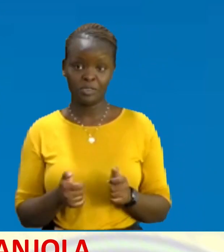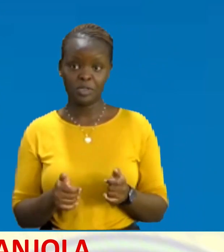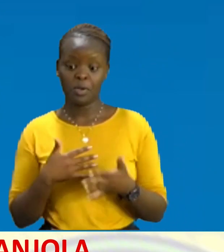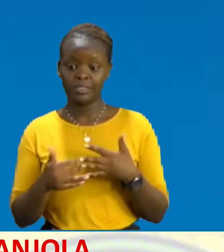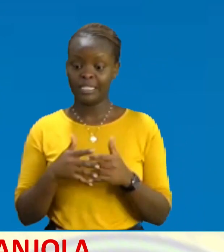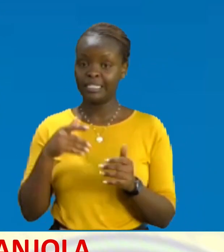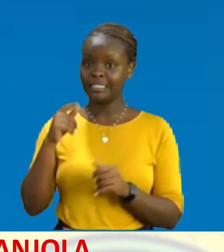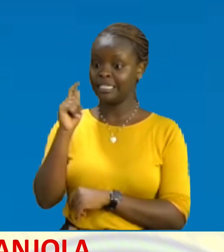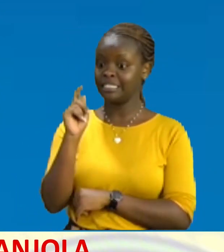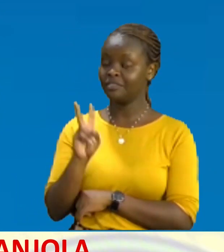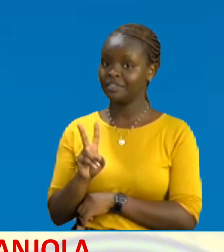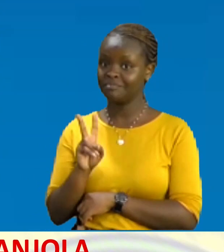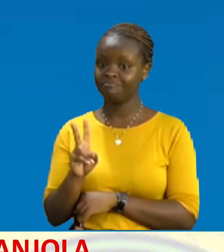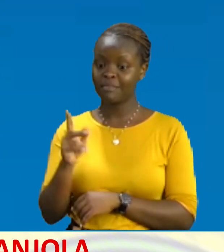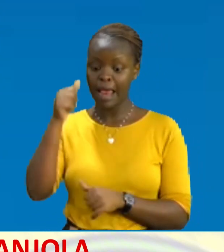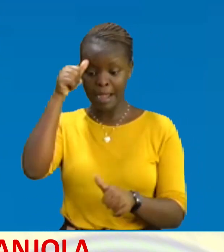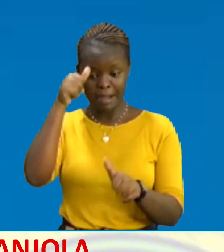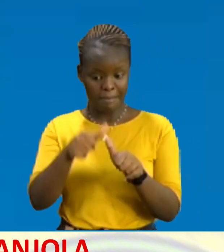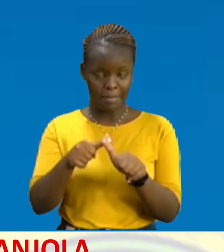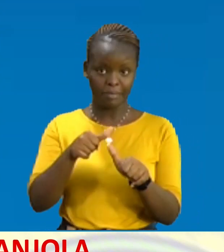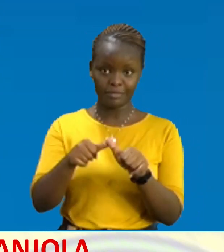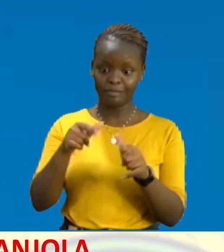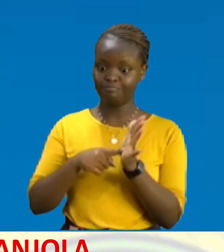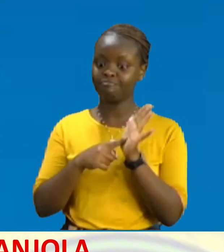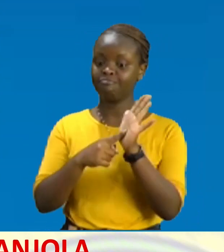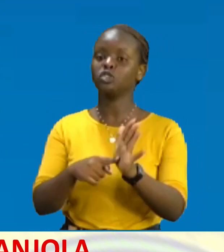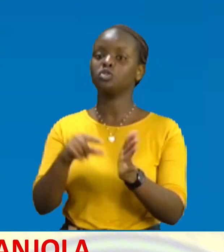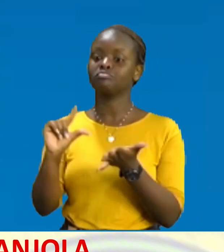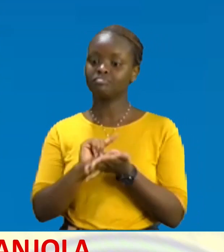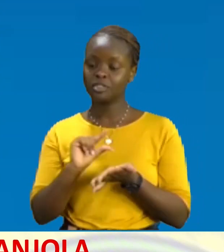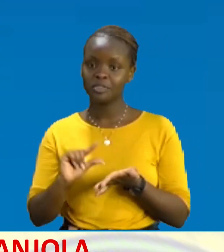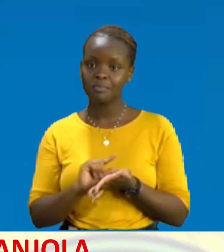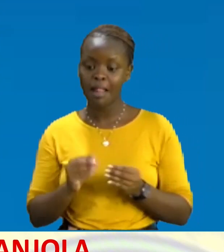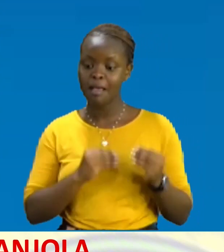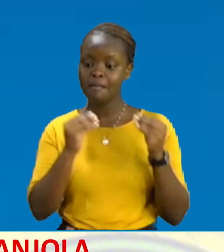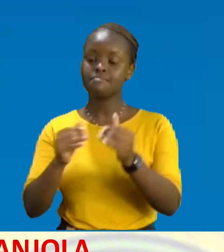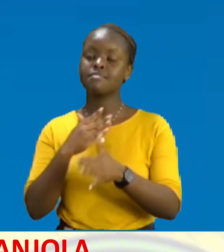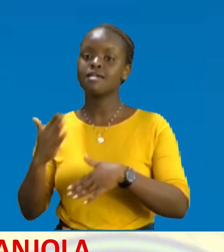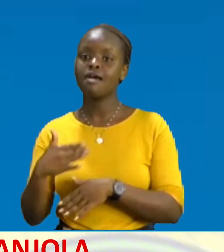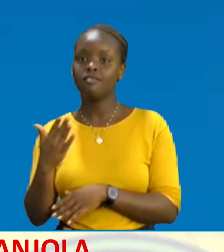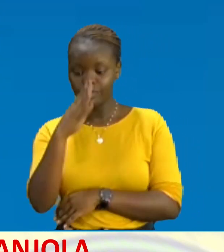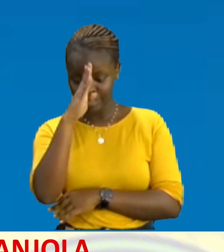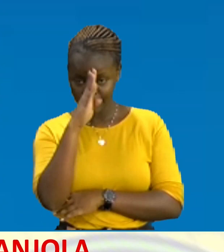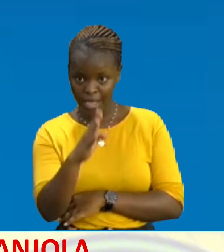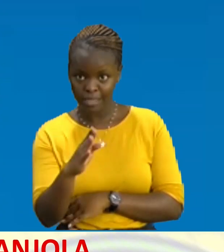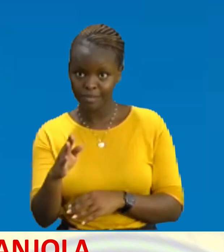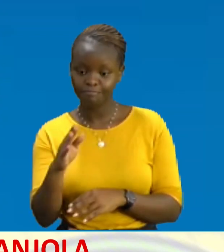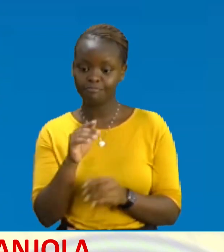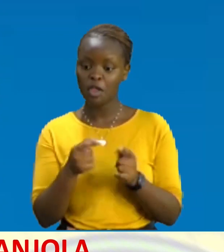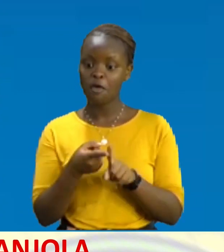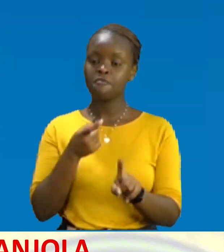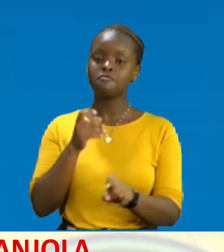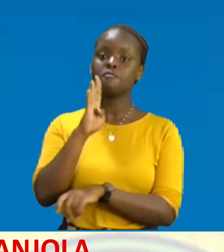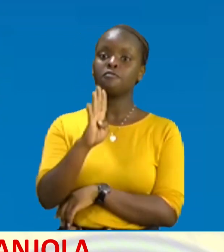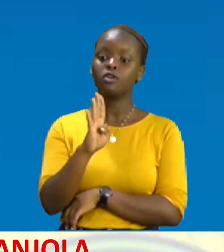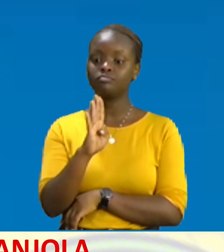Midi ya Kenya Kumbuka nikipindi Ya Sifa na Magudu Ambayo tunaleta kwa hapo Kila siku Ya jumapiri kwanza Saba kumi Saba kumi